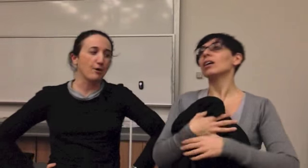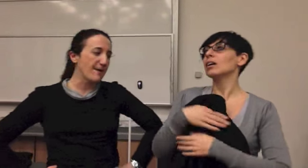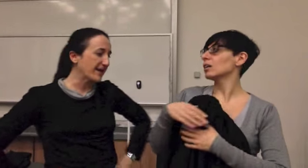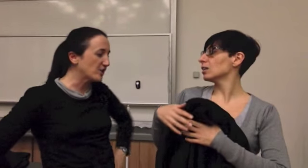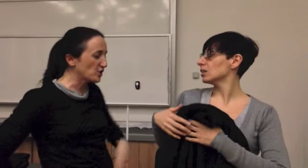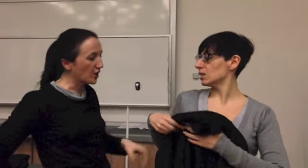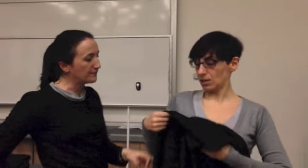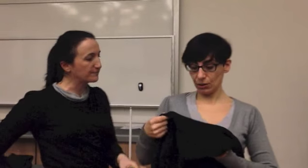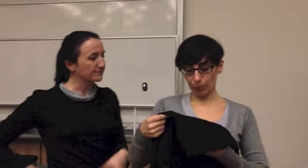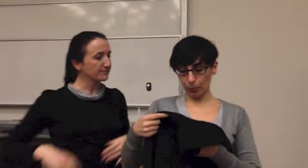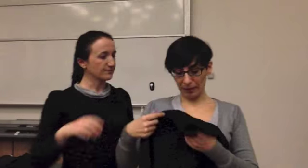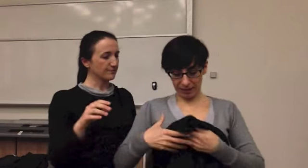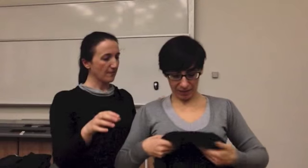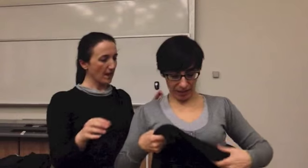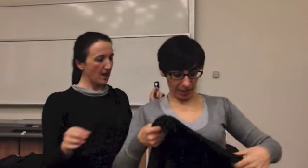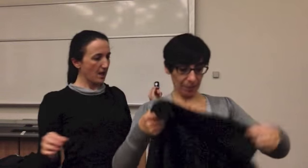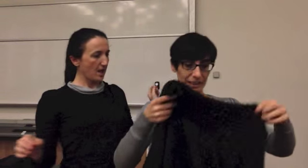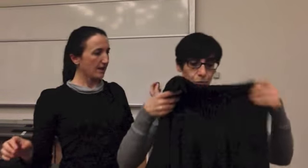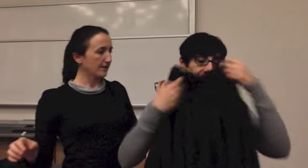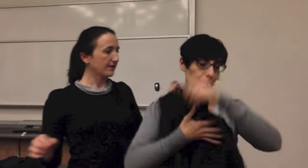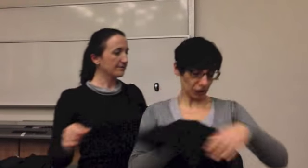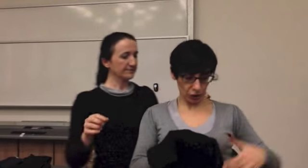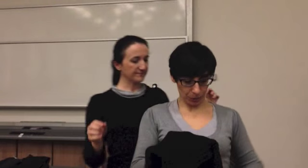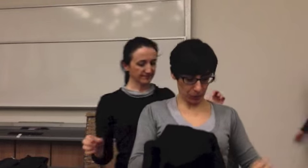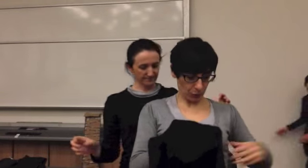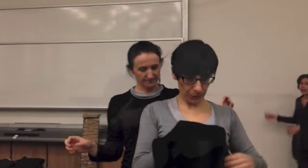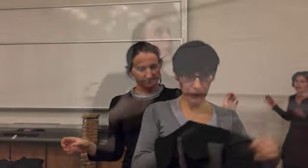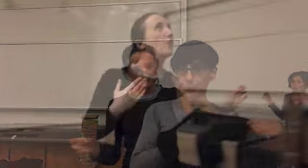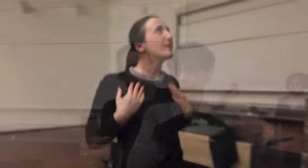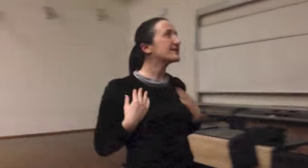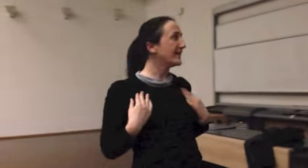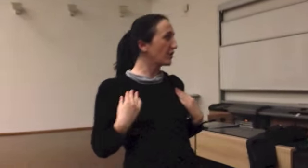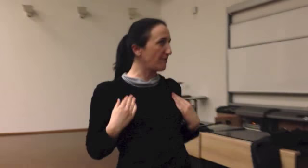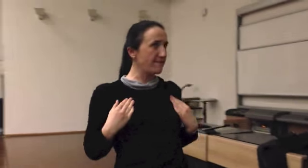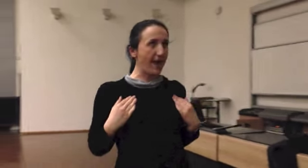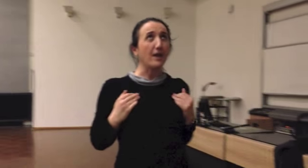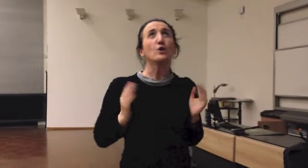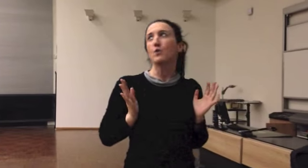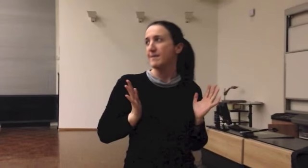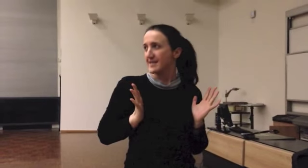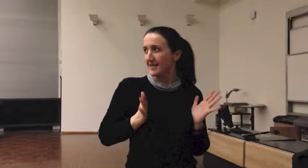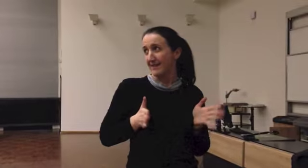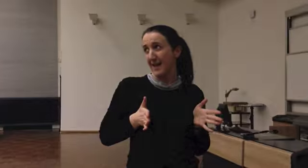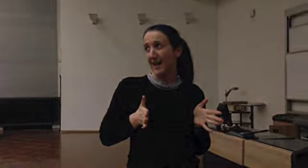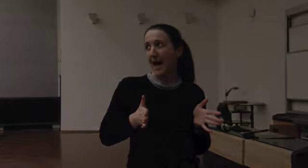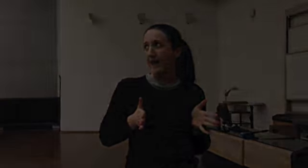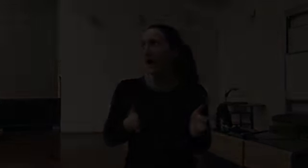pomeriggio? Non preoccuparti Silvia, vada la tua vita. Marcello ci penso io. Con dei segni come i miei, due missili terra-aria.